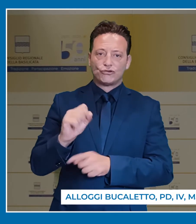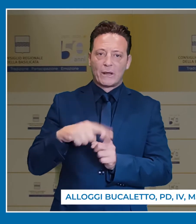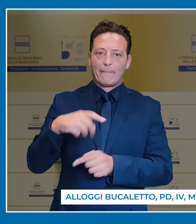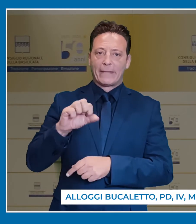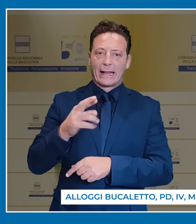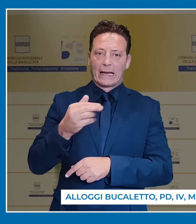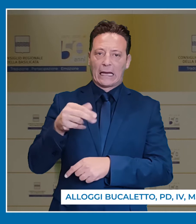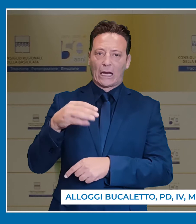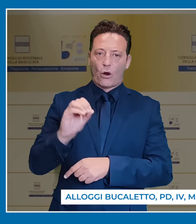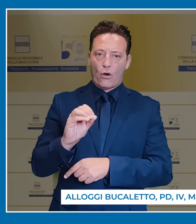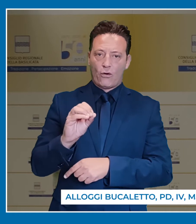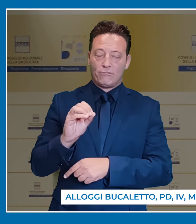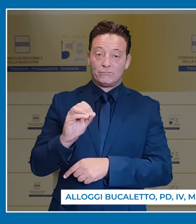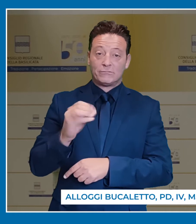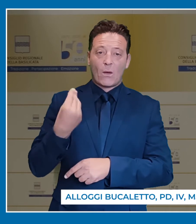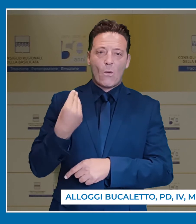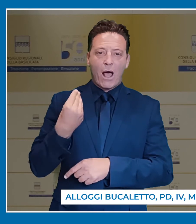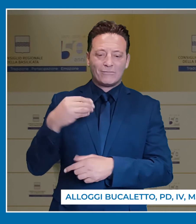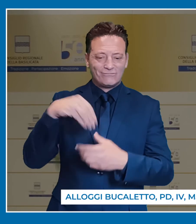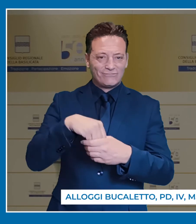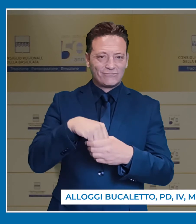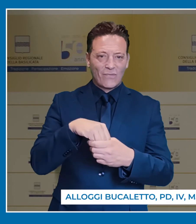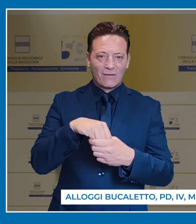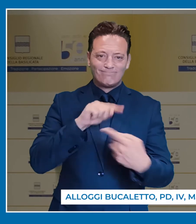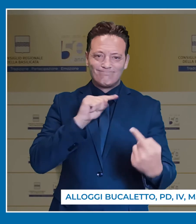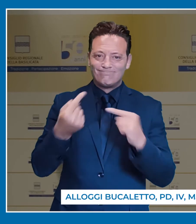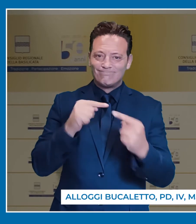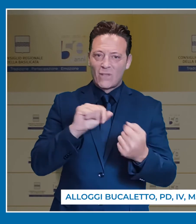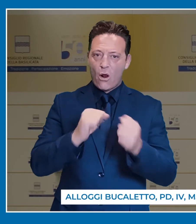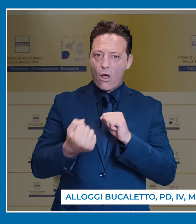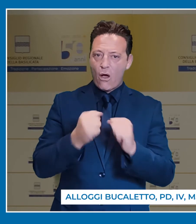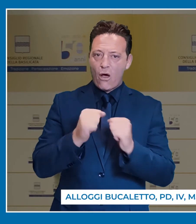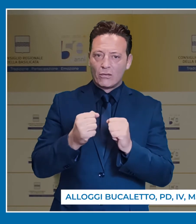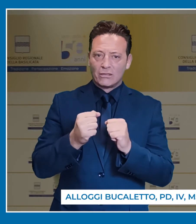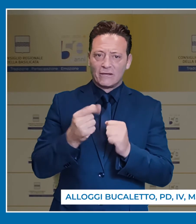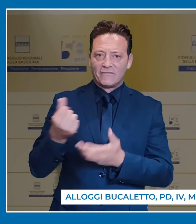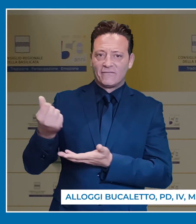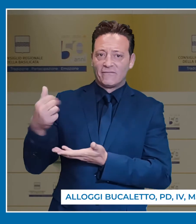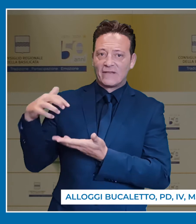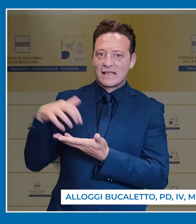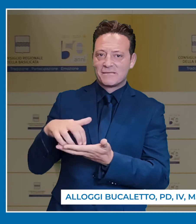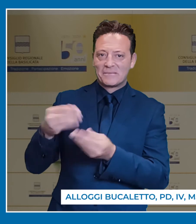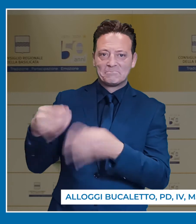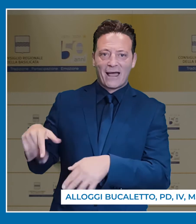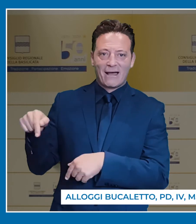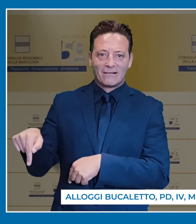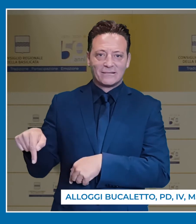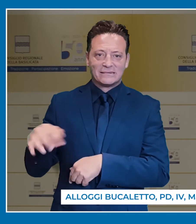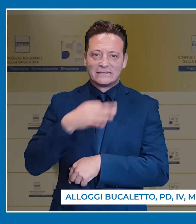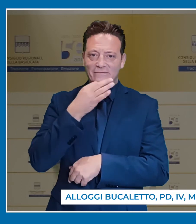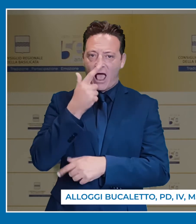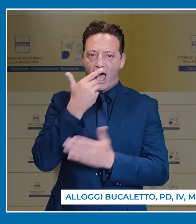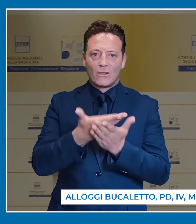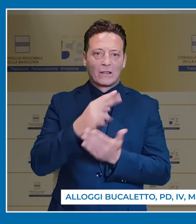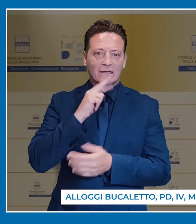e Perrino. Quando lotte interne portano alla perdita di finanziamenti e a non poter